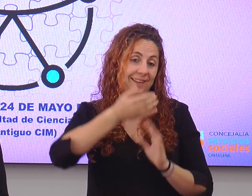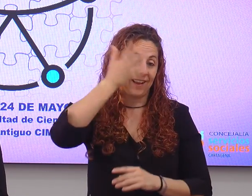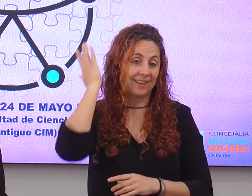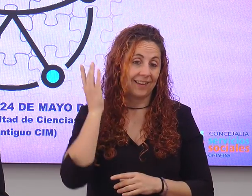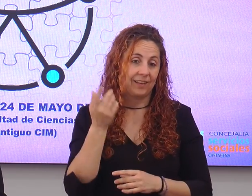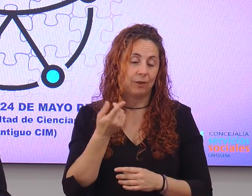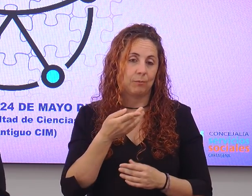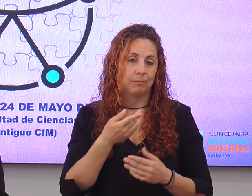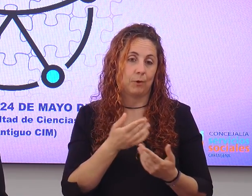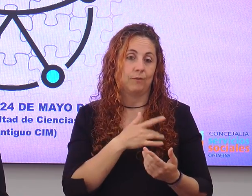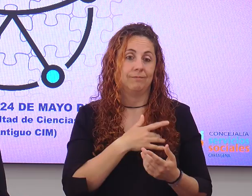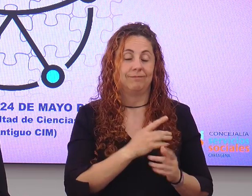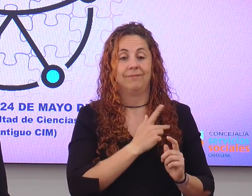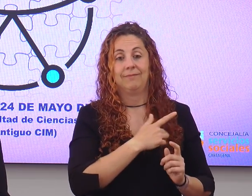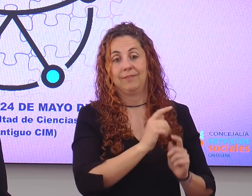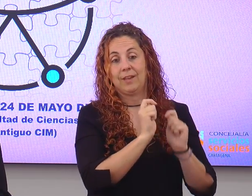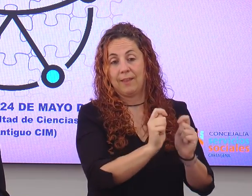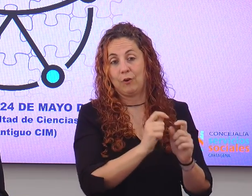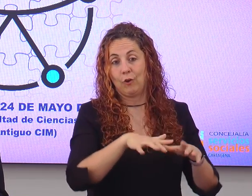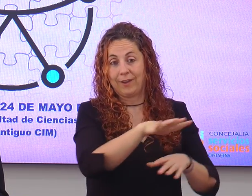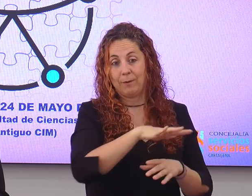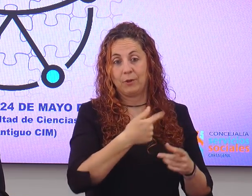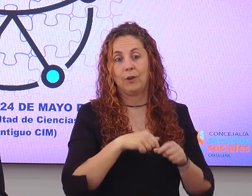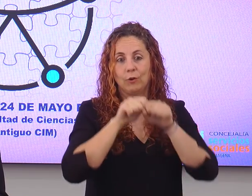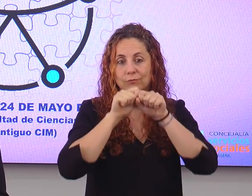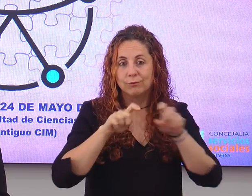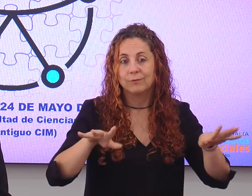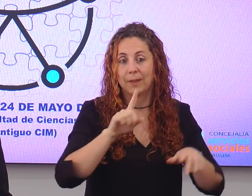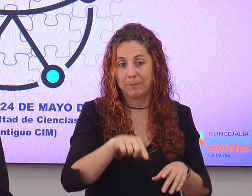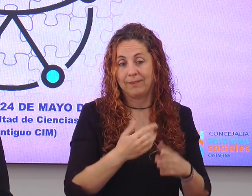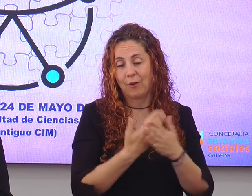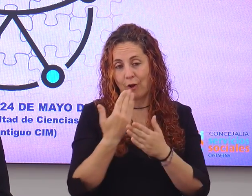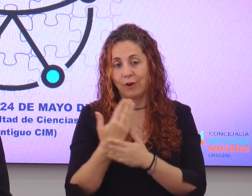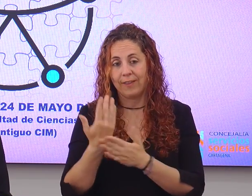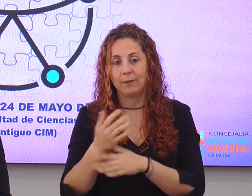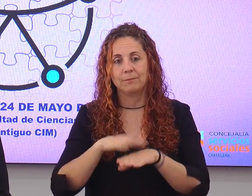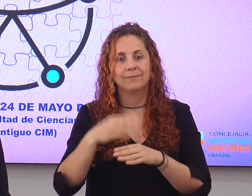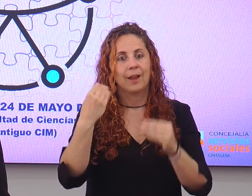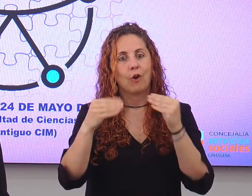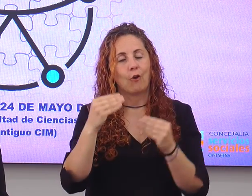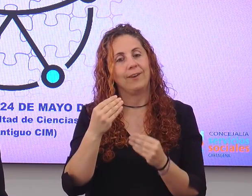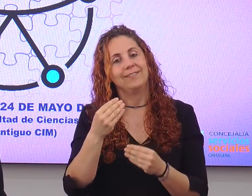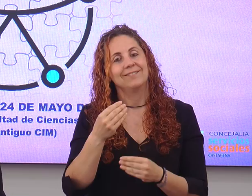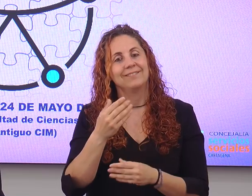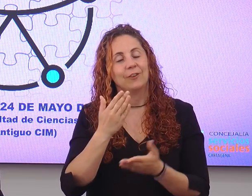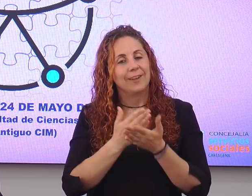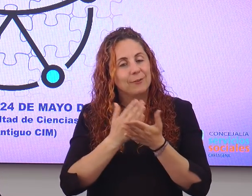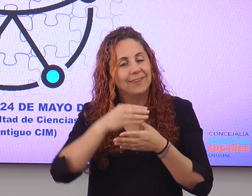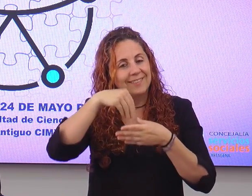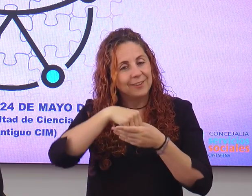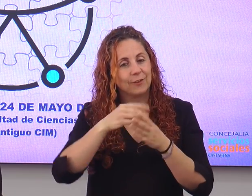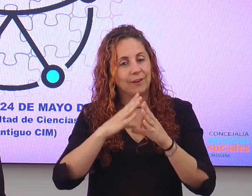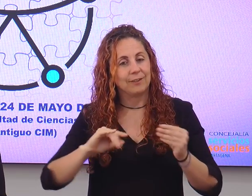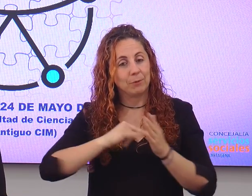Cartagena por la cesión de los espacios y la difusión de estas jornadas para que los jóvenes estudiantes de la UPCT puedan